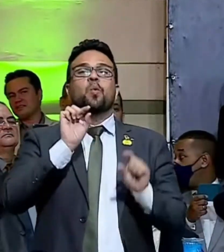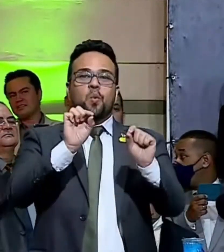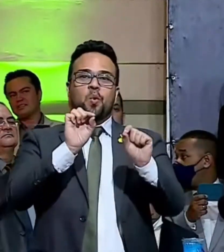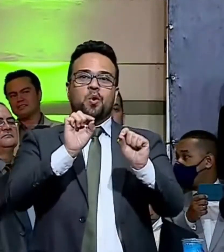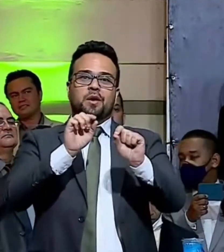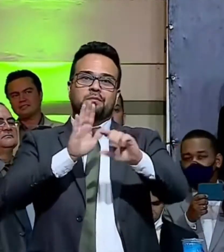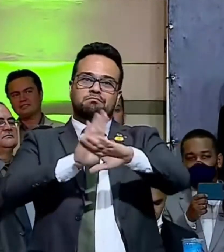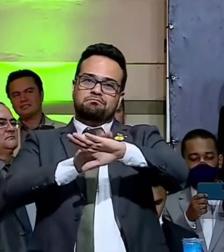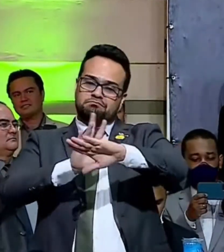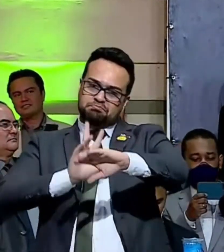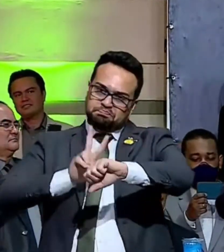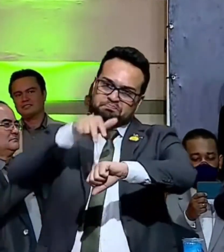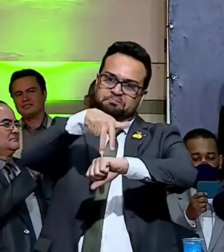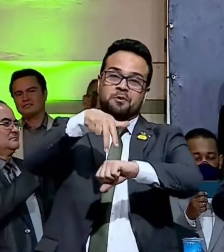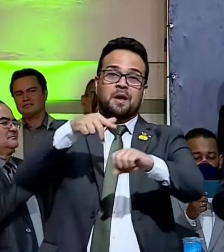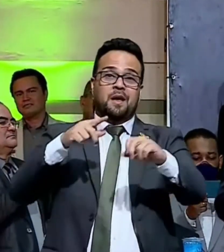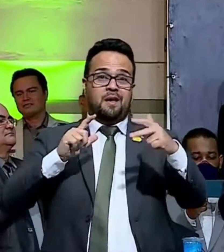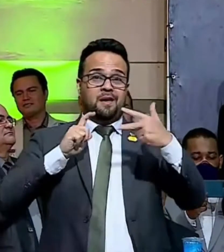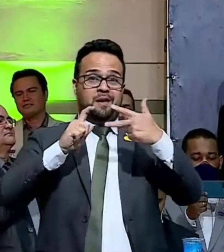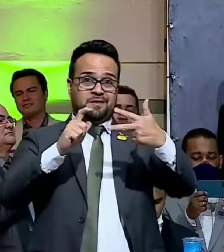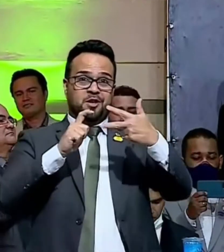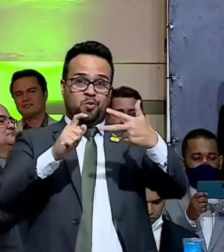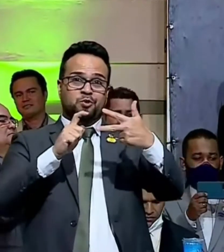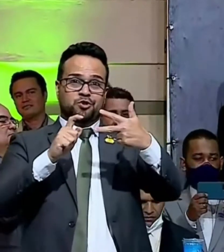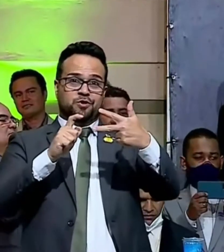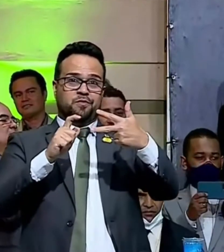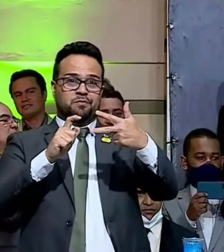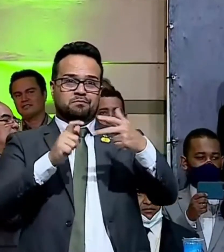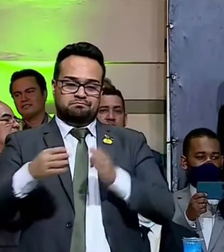Executivo pelos destinos desta nação.